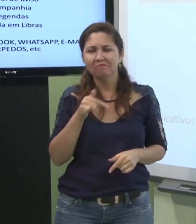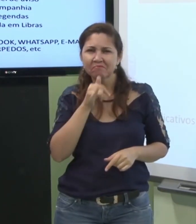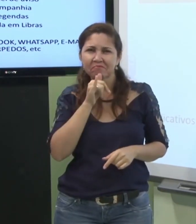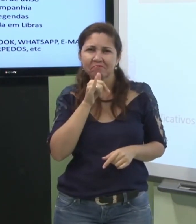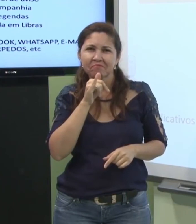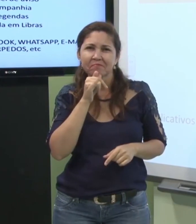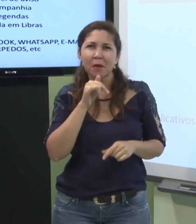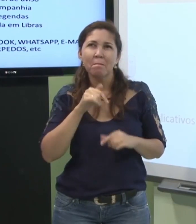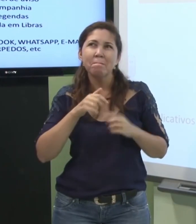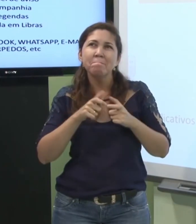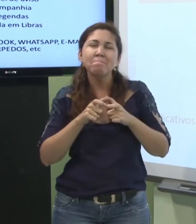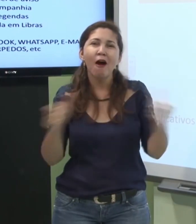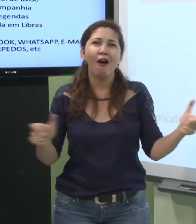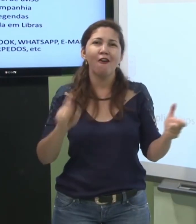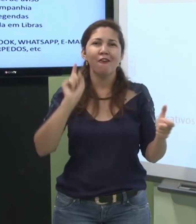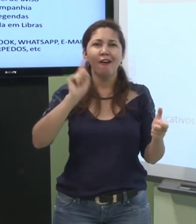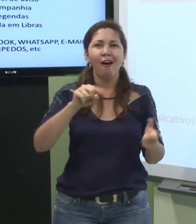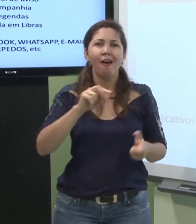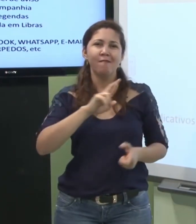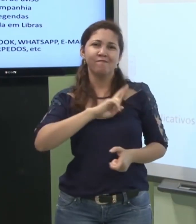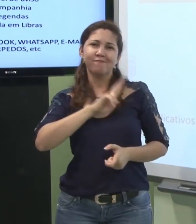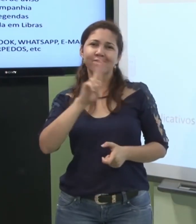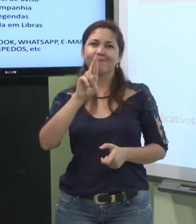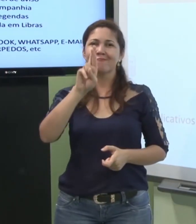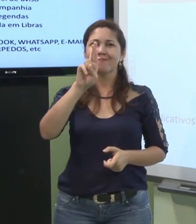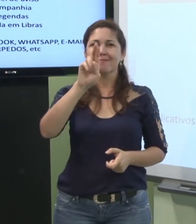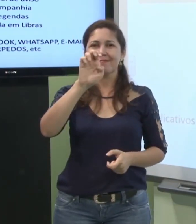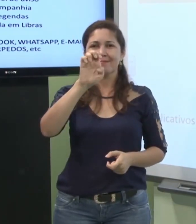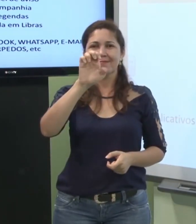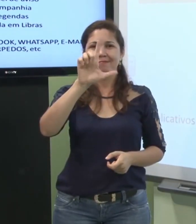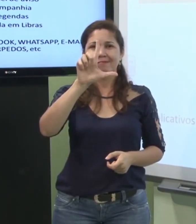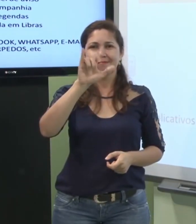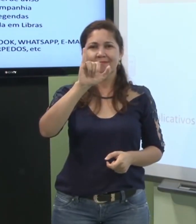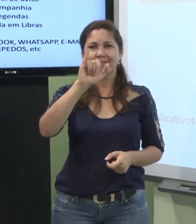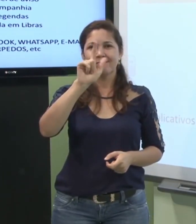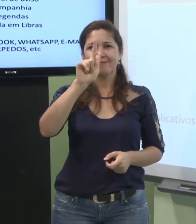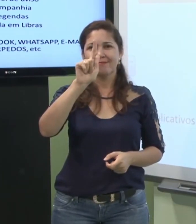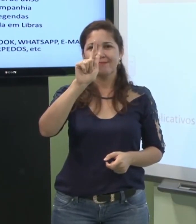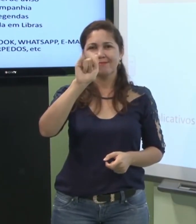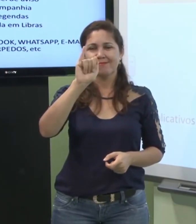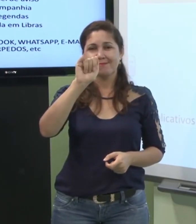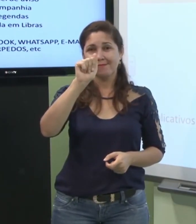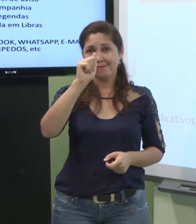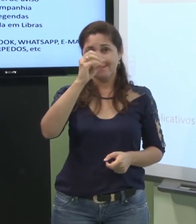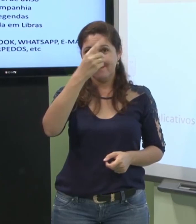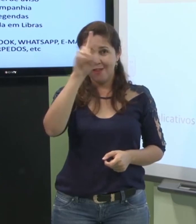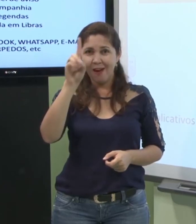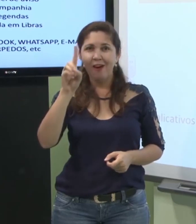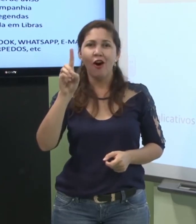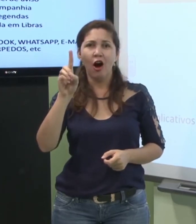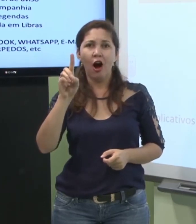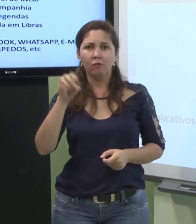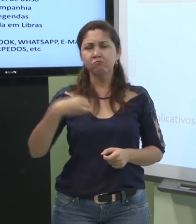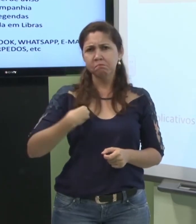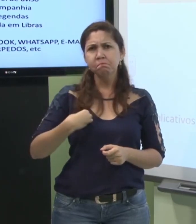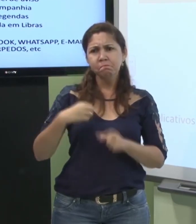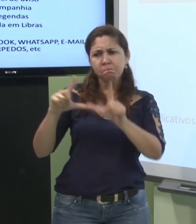Os canais que têm intérprete, a maioria são canais religiosos, que têm o intérprete de língua de sinais, mas os